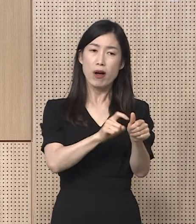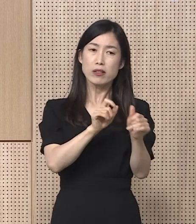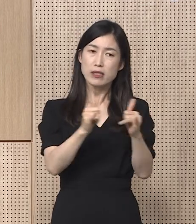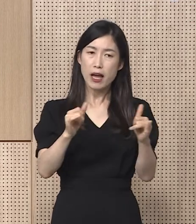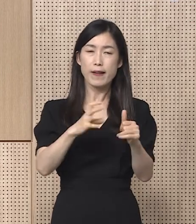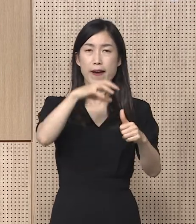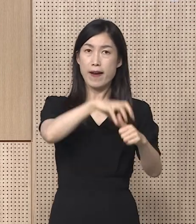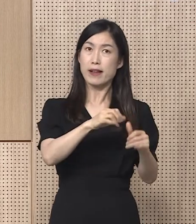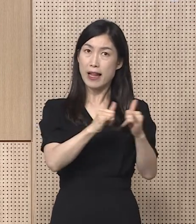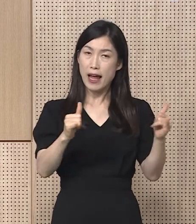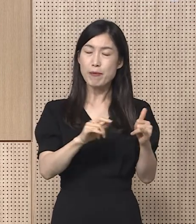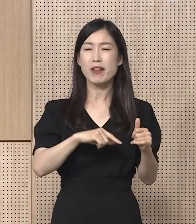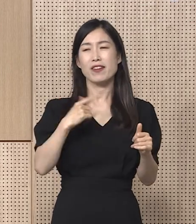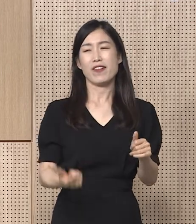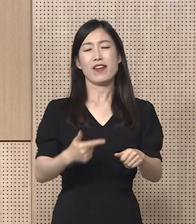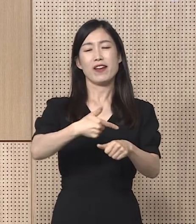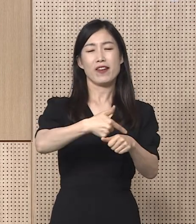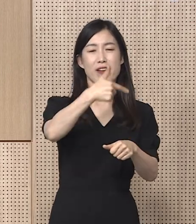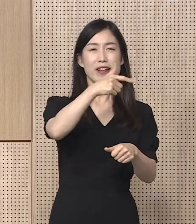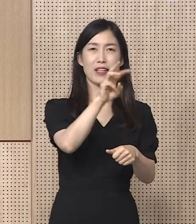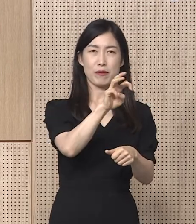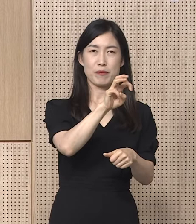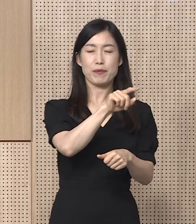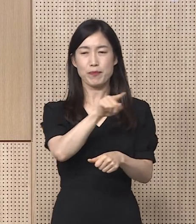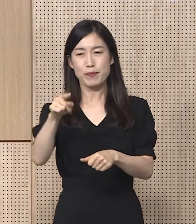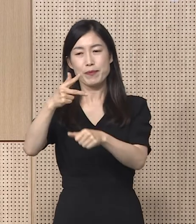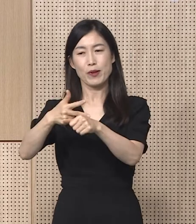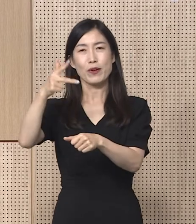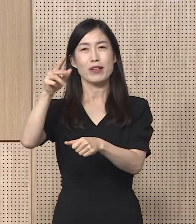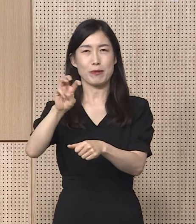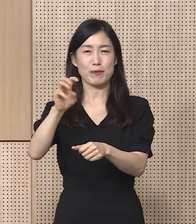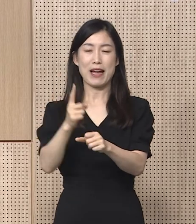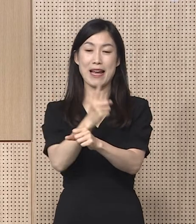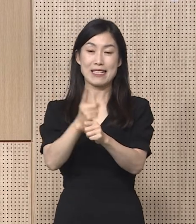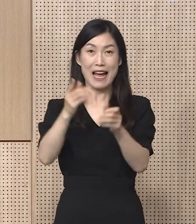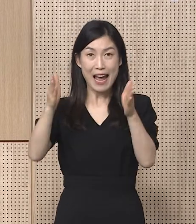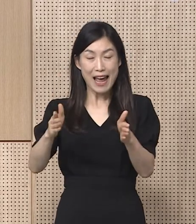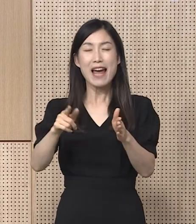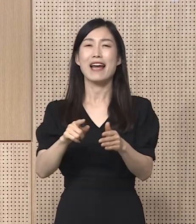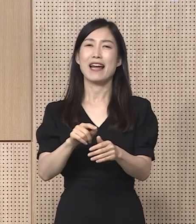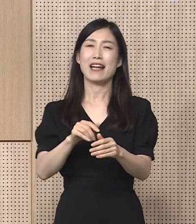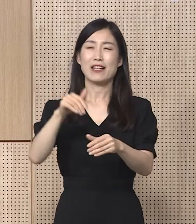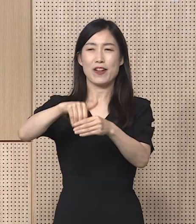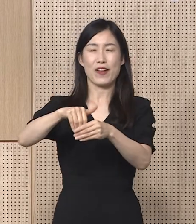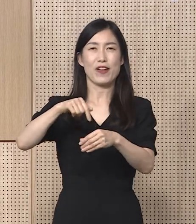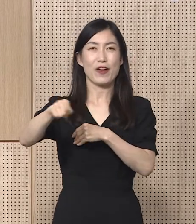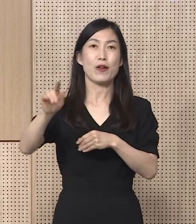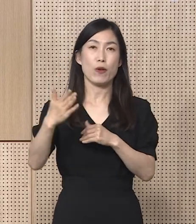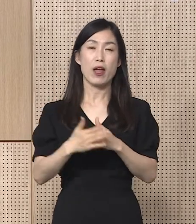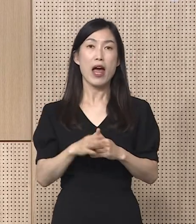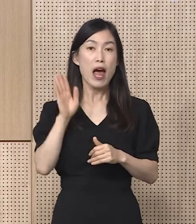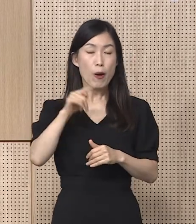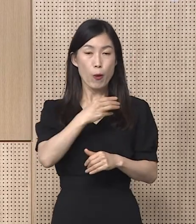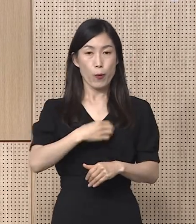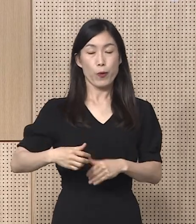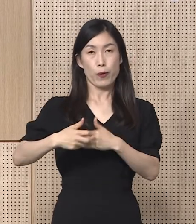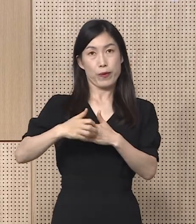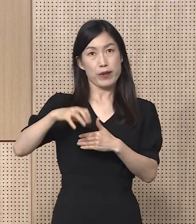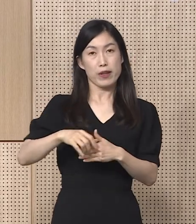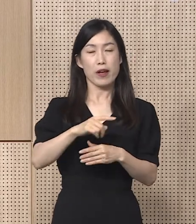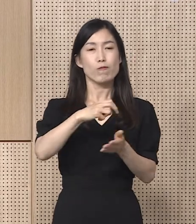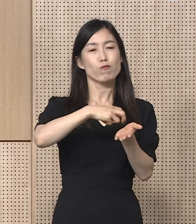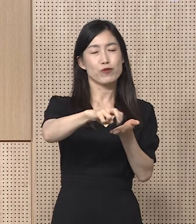오후 6시 30분부터 7시 30분까지 투표가 가능합니다. 관할 보건소에서 외출 안내 문자를 오늘